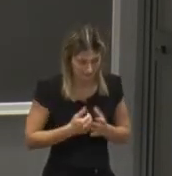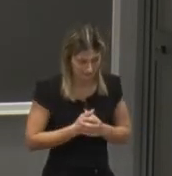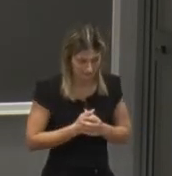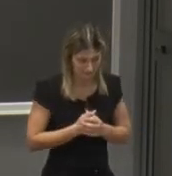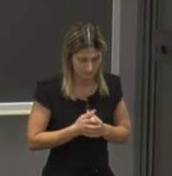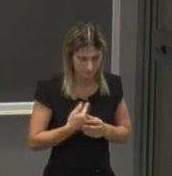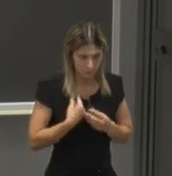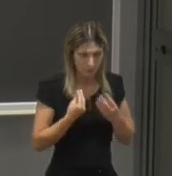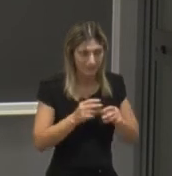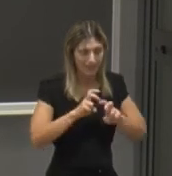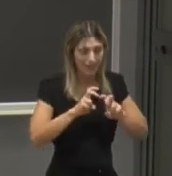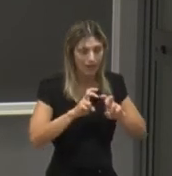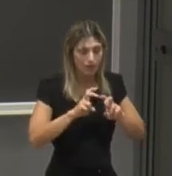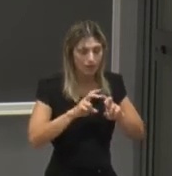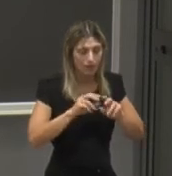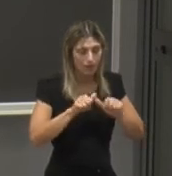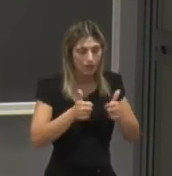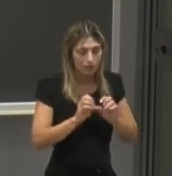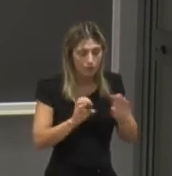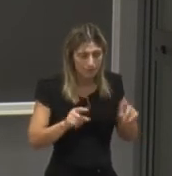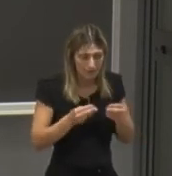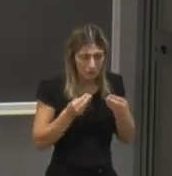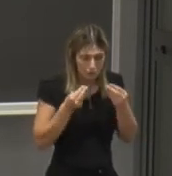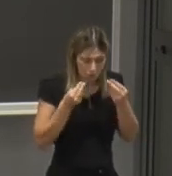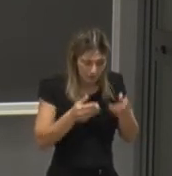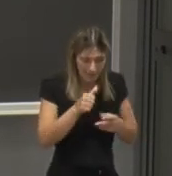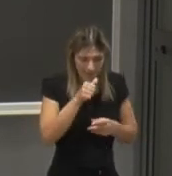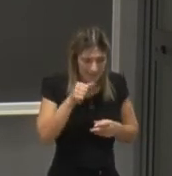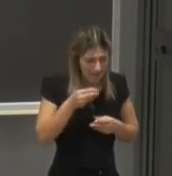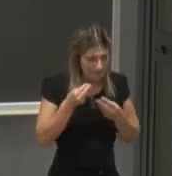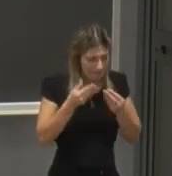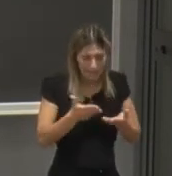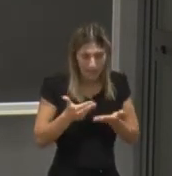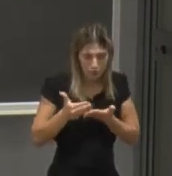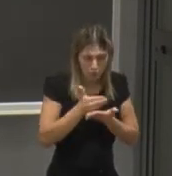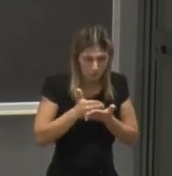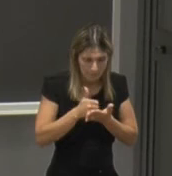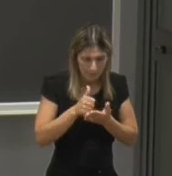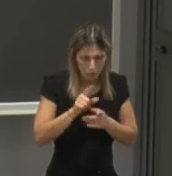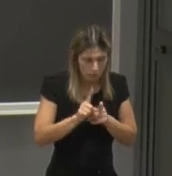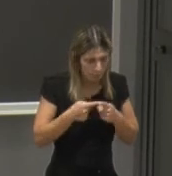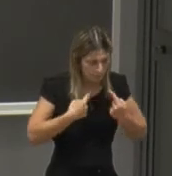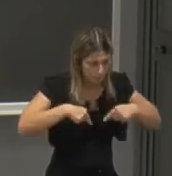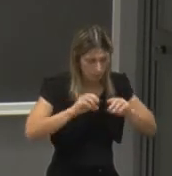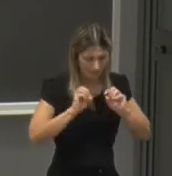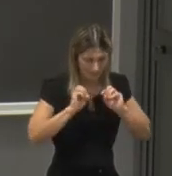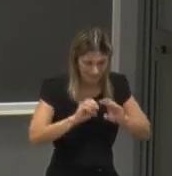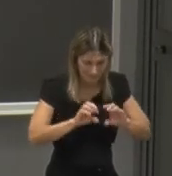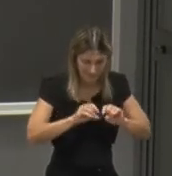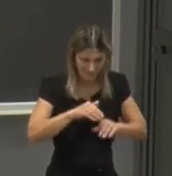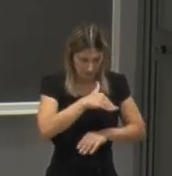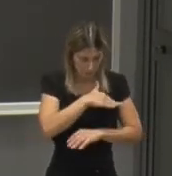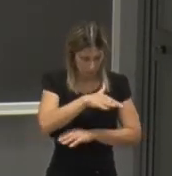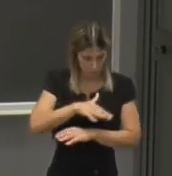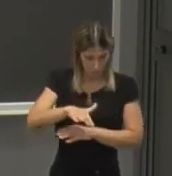chiediamo una formazione atta a sviluppare il pensiero computazionale insegniamo ai